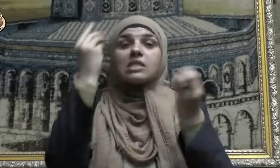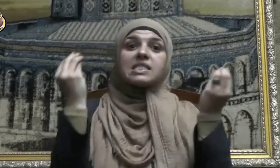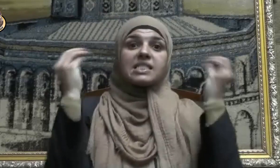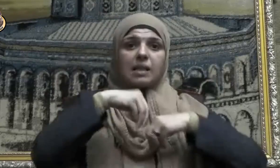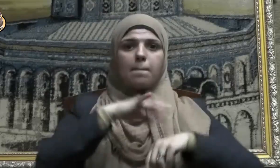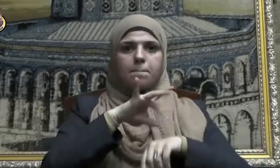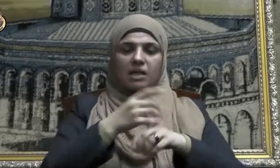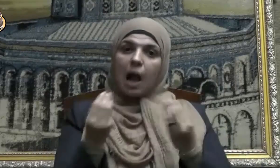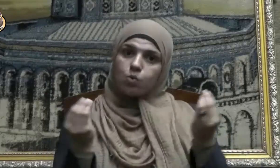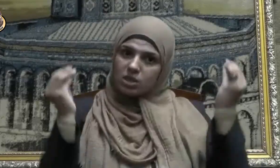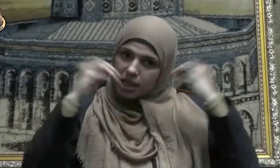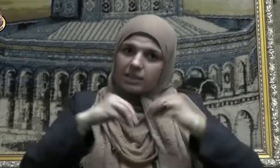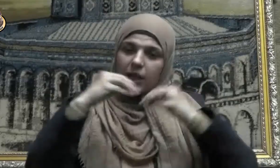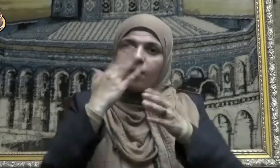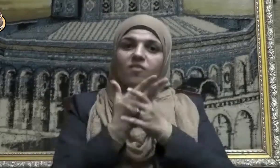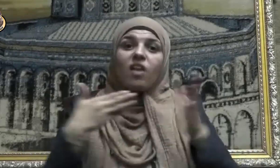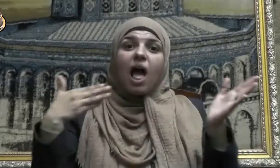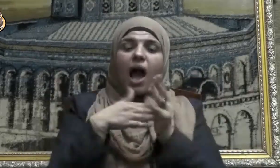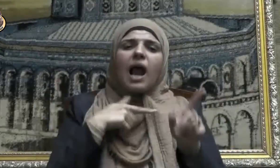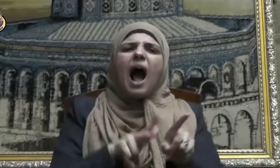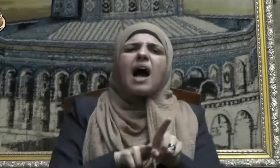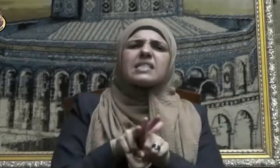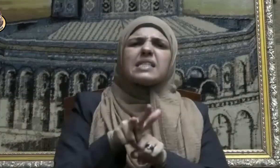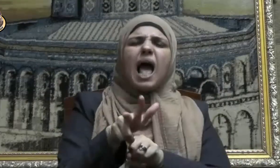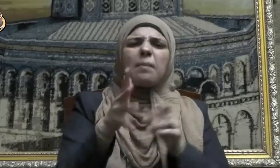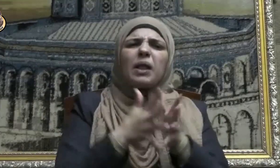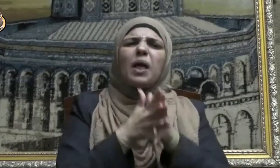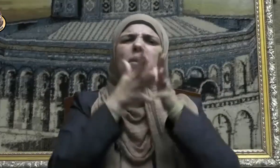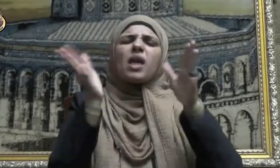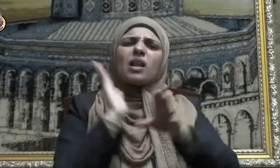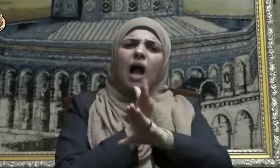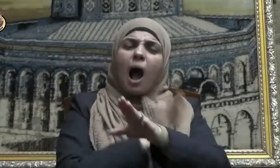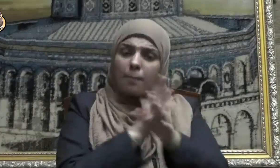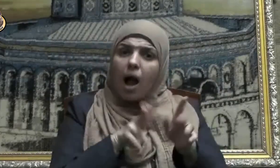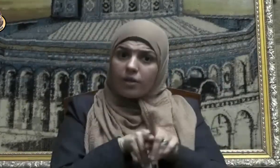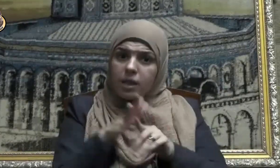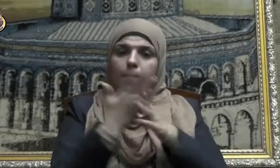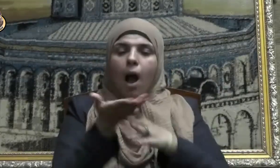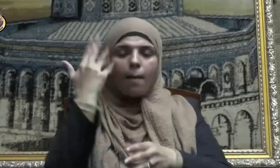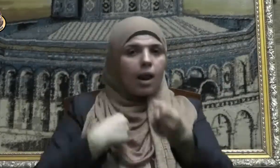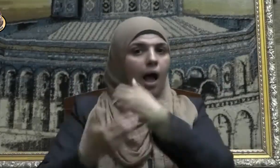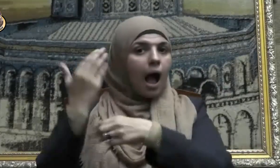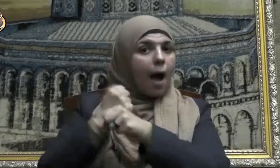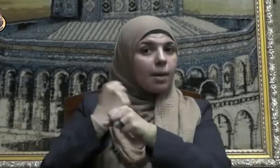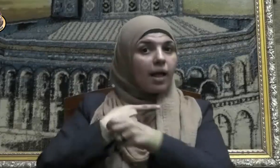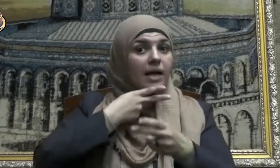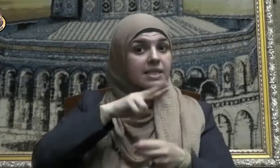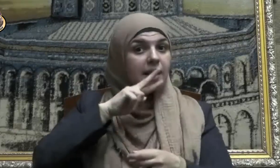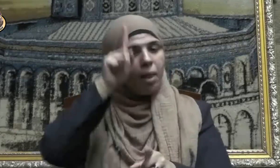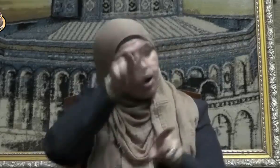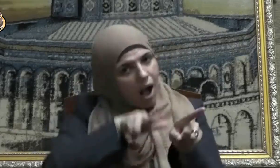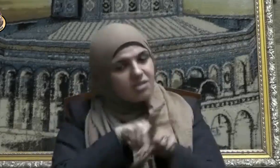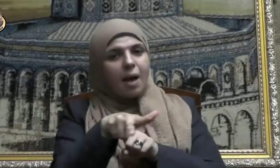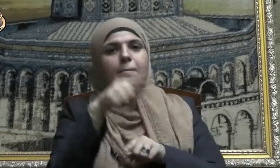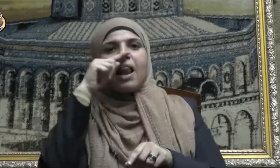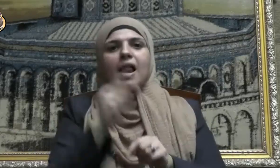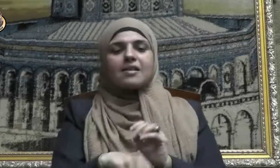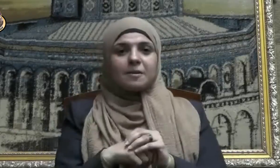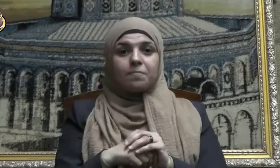مرضا ولهم عذاب أليم بما كانوا يكذبون وحذر النبي